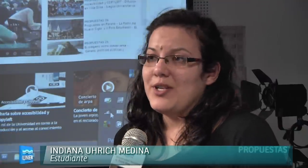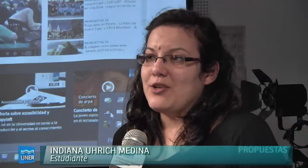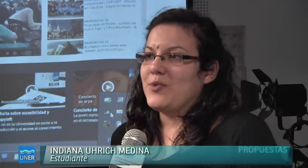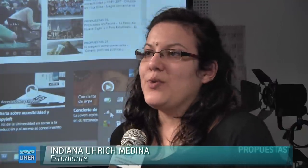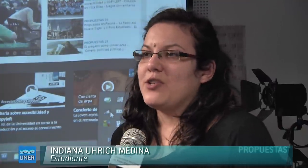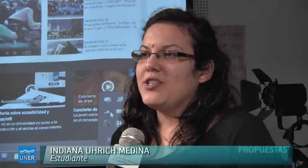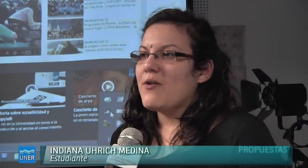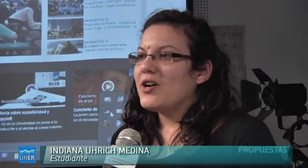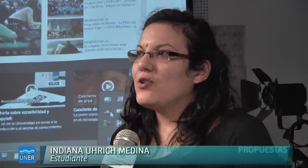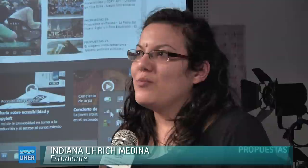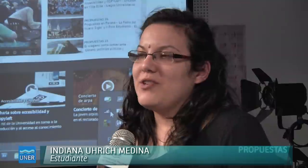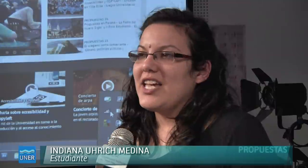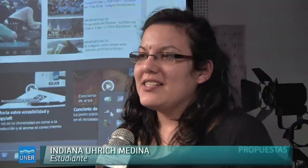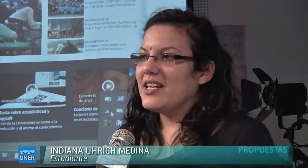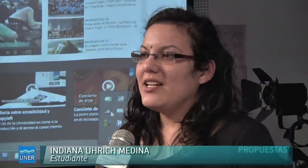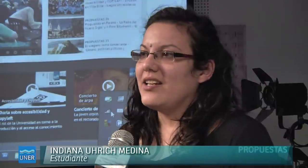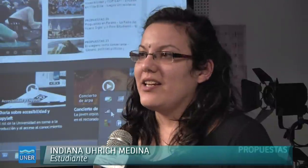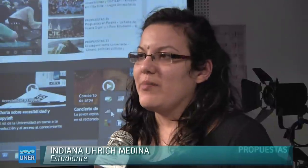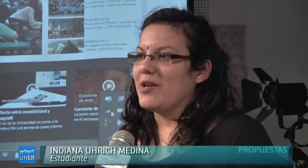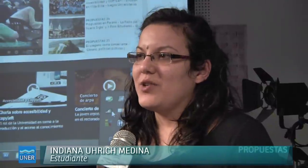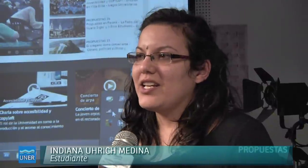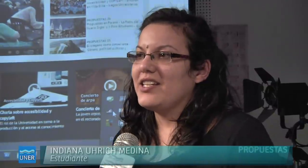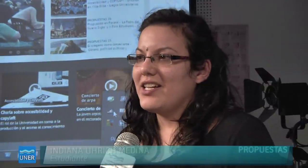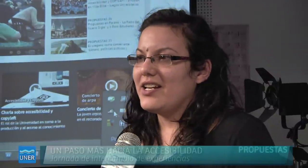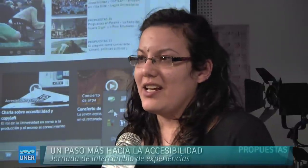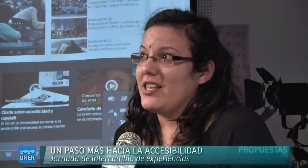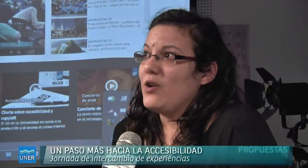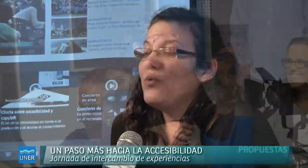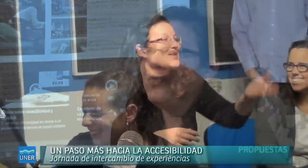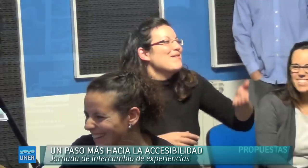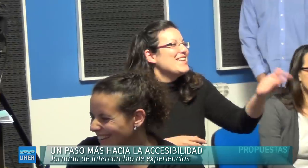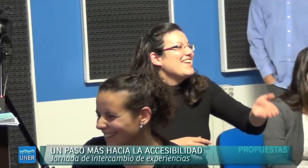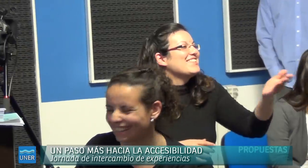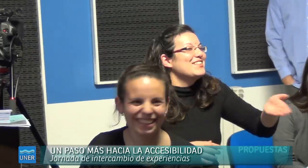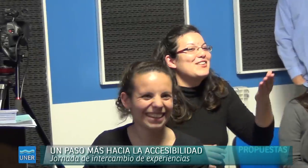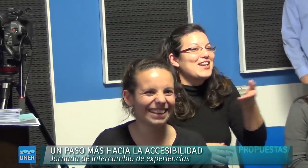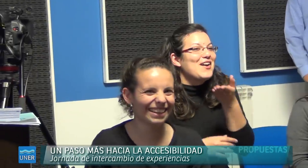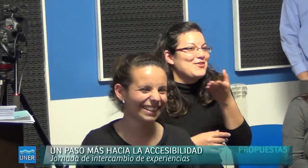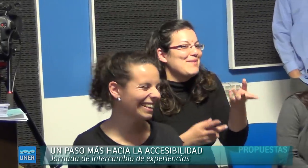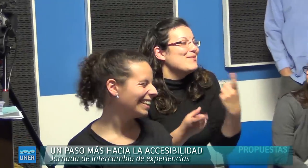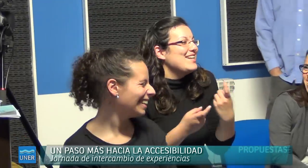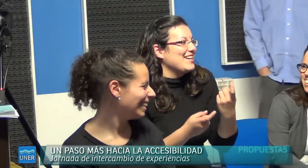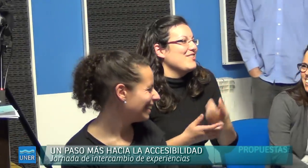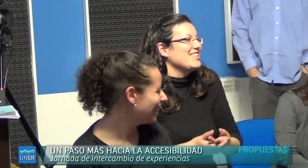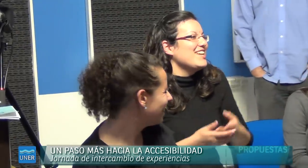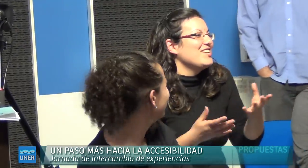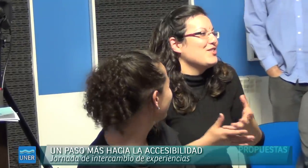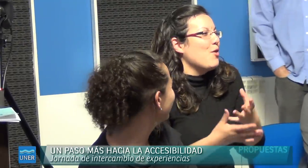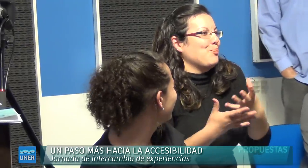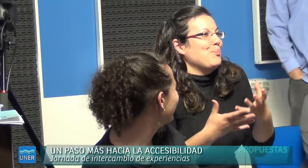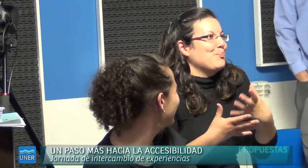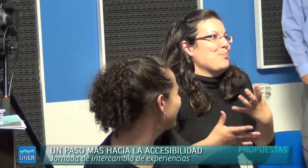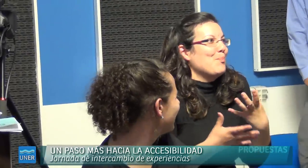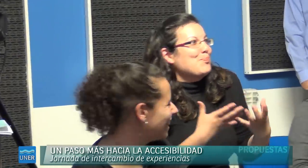Contar, bueno, cómo es nuestro trabajo, cómo debería ser para poder generar en algún futuro que esté cercano o lejano